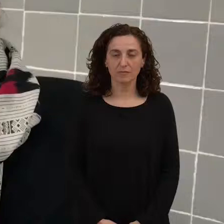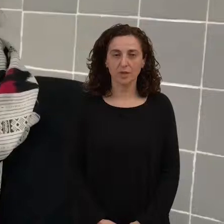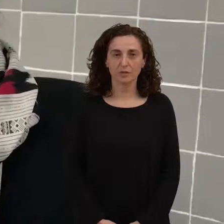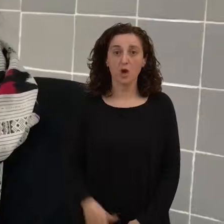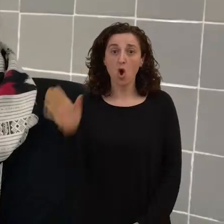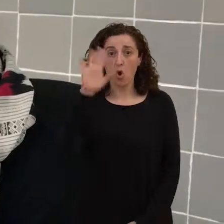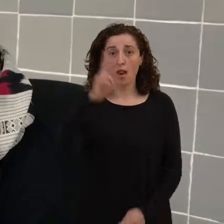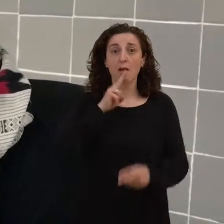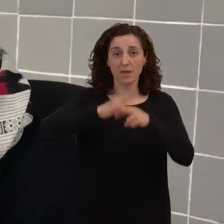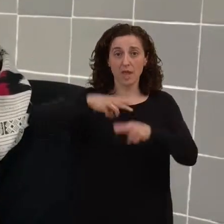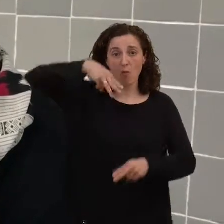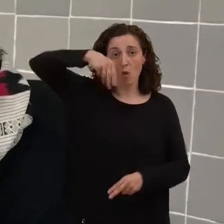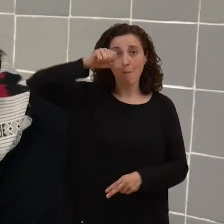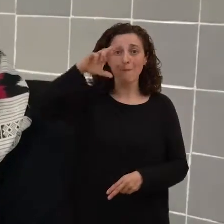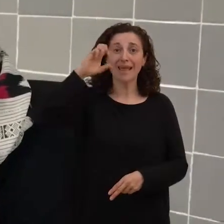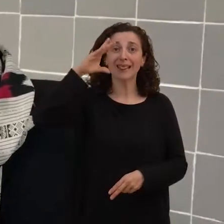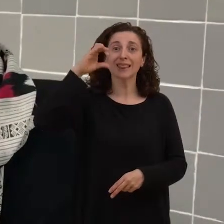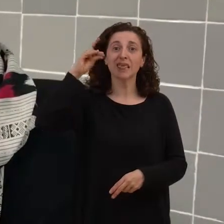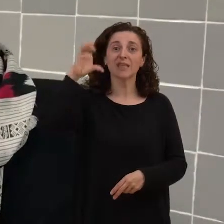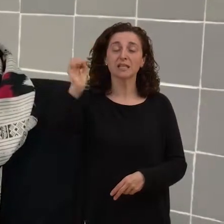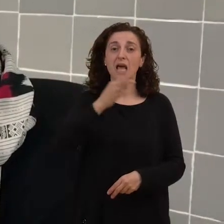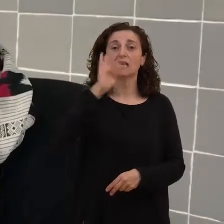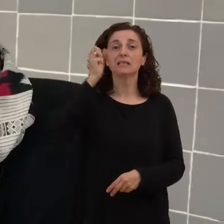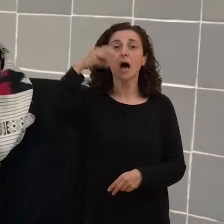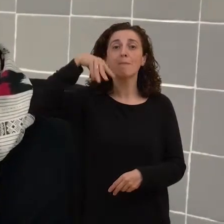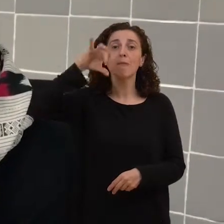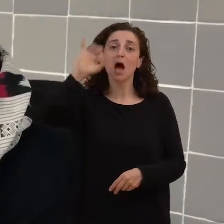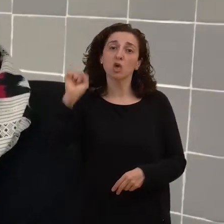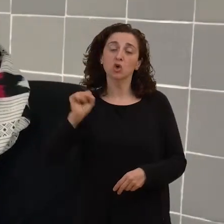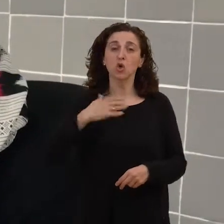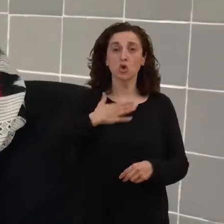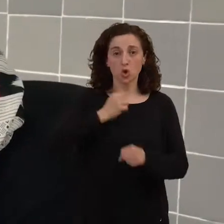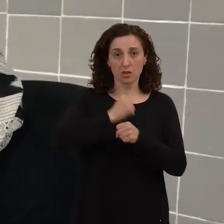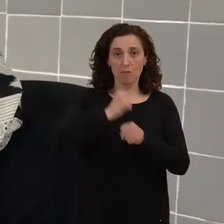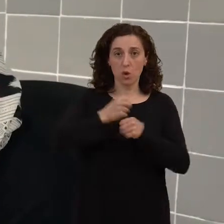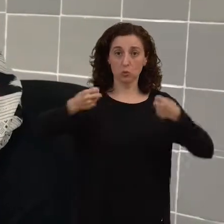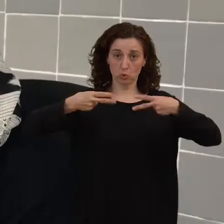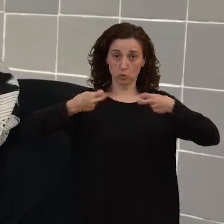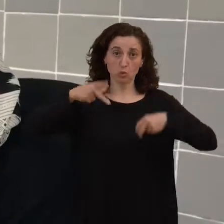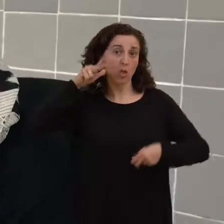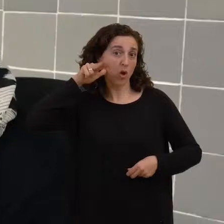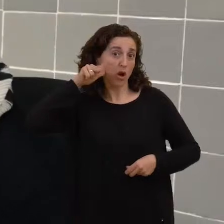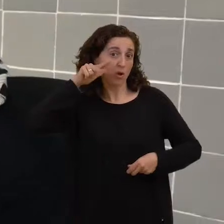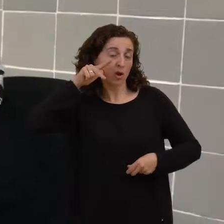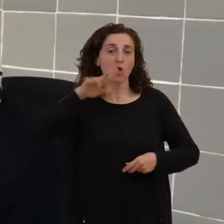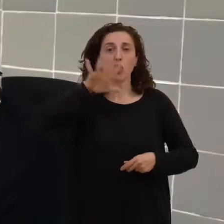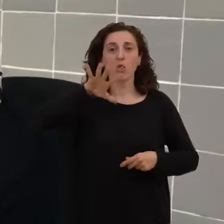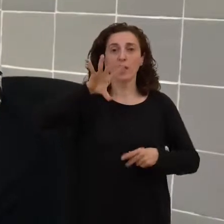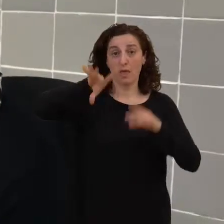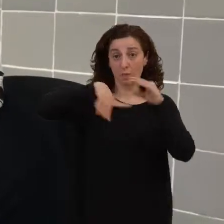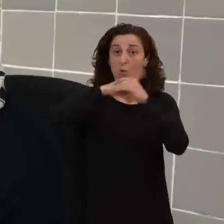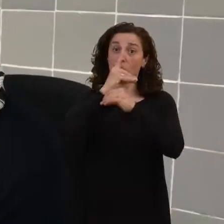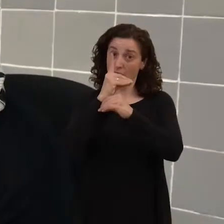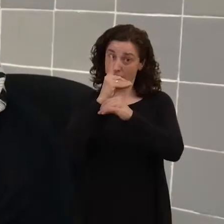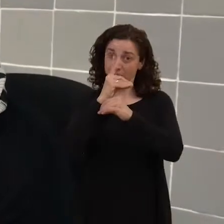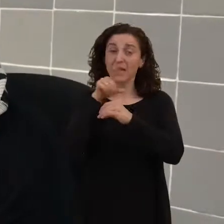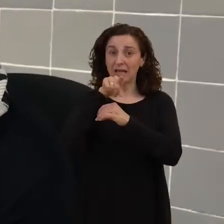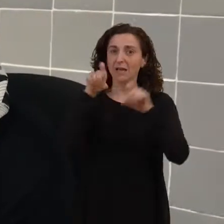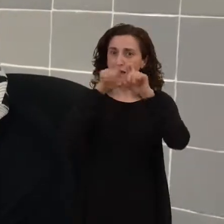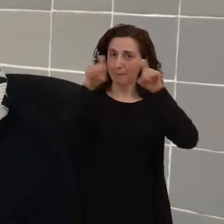Hola, me llamo Mercedes Tamayo y soy subtituladora y reabladora en MQD. Y esto es una empresa que